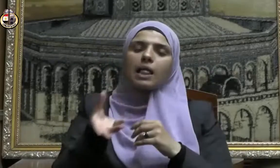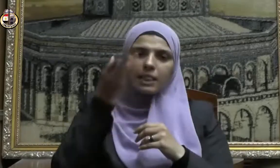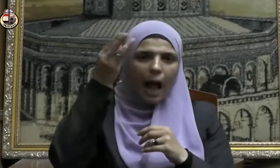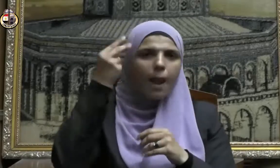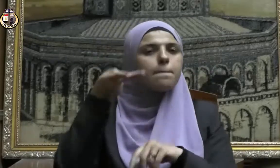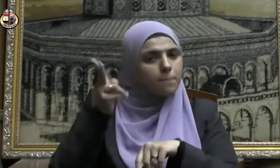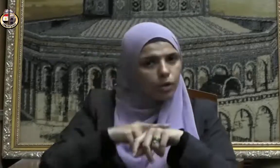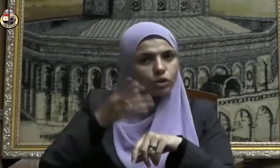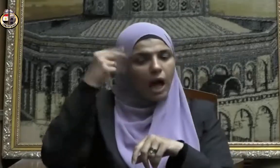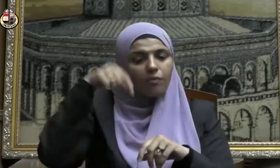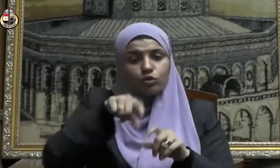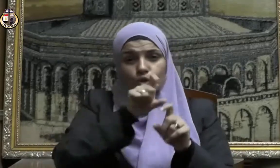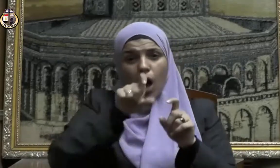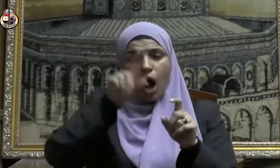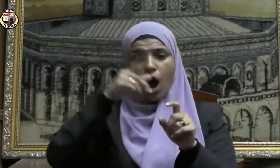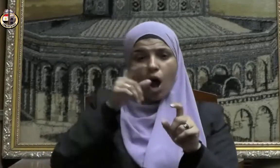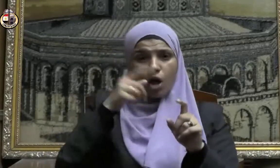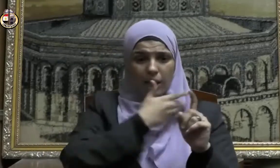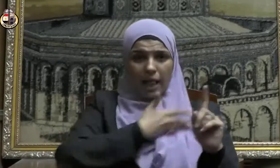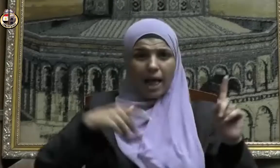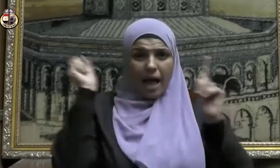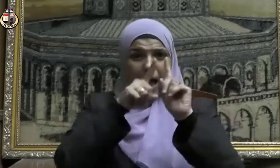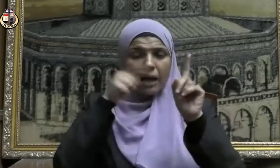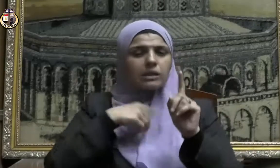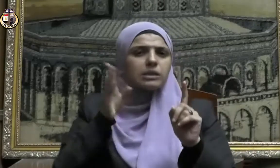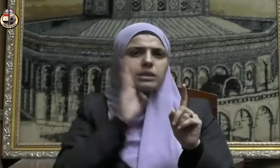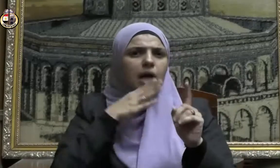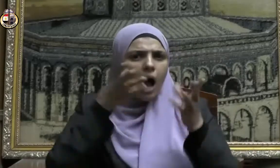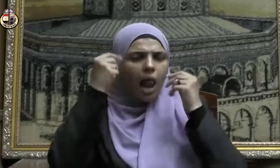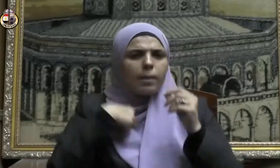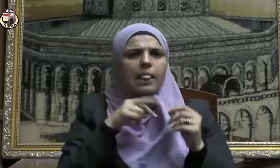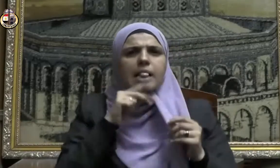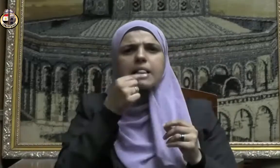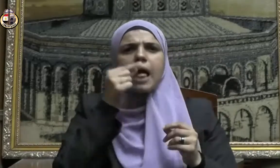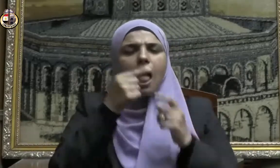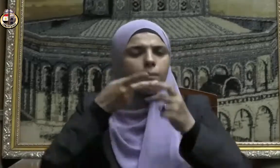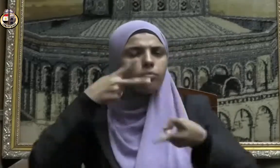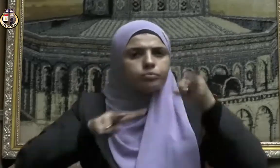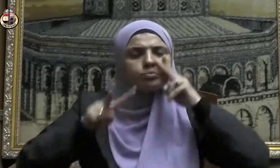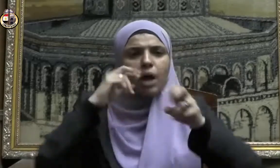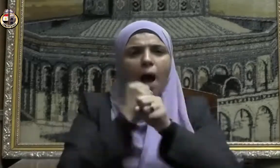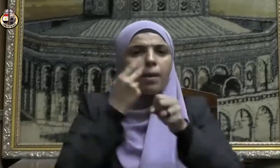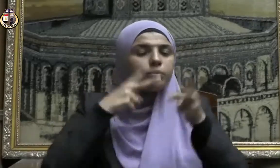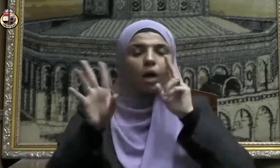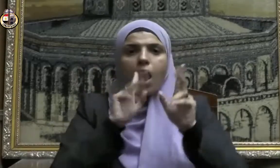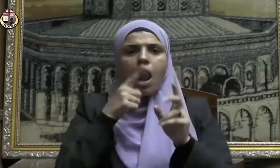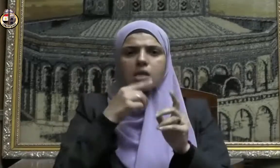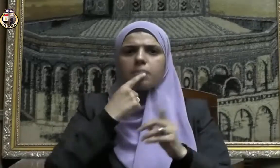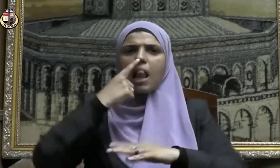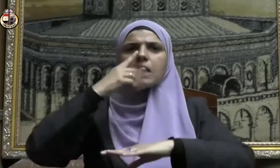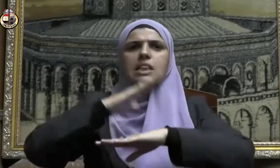فيه المسلم الدقة في الأقوال والأفعال والالتزام